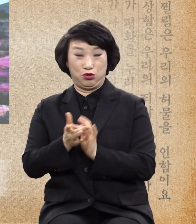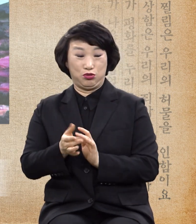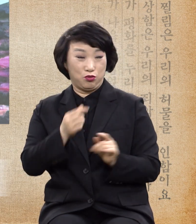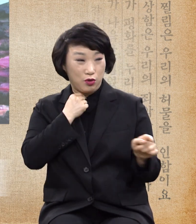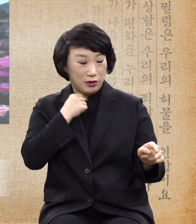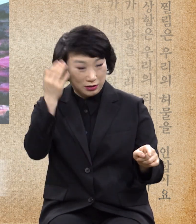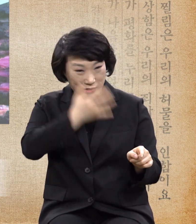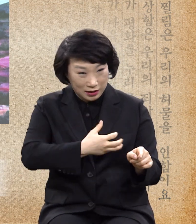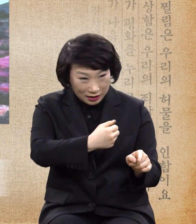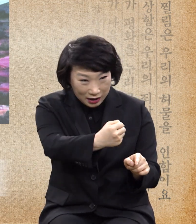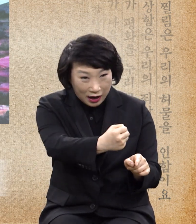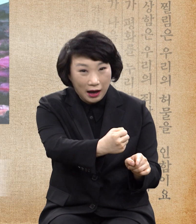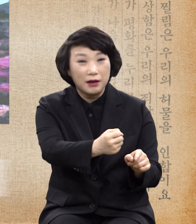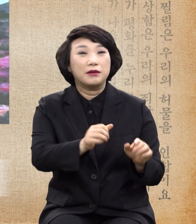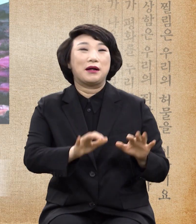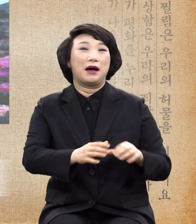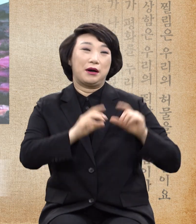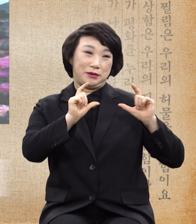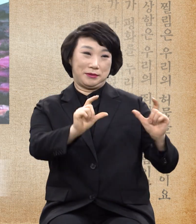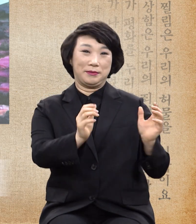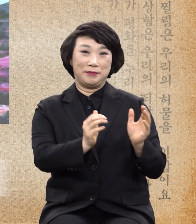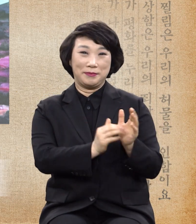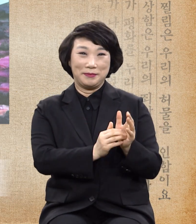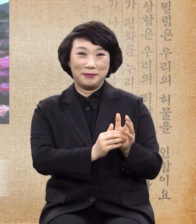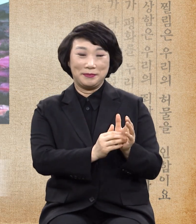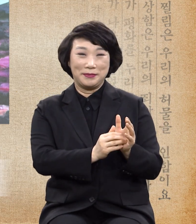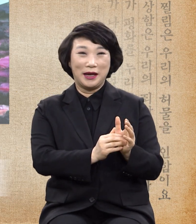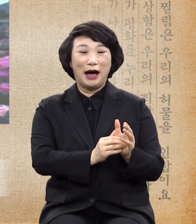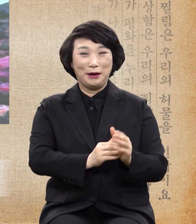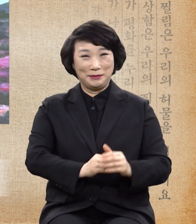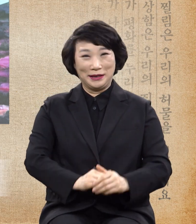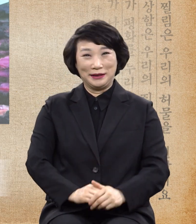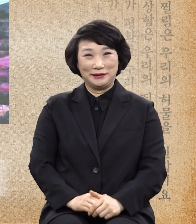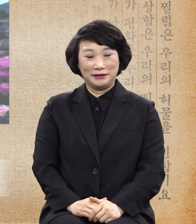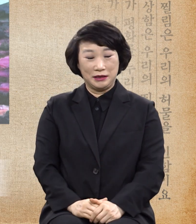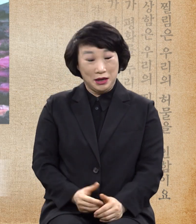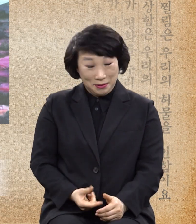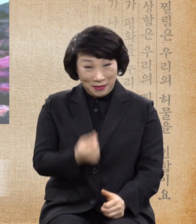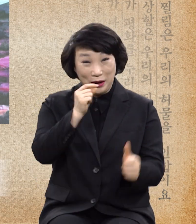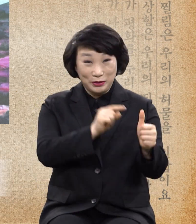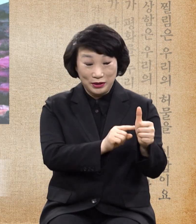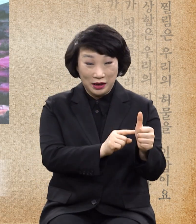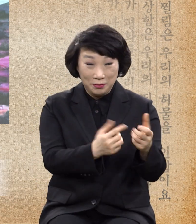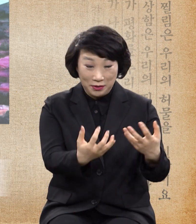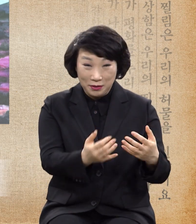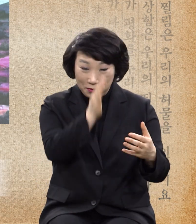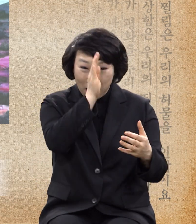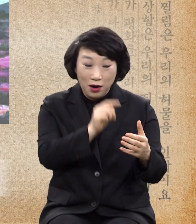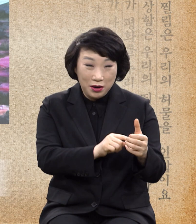깨끗함을 받으라 하신대 즉시 깨끗하여 주더라